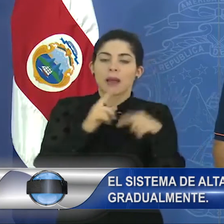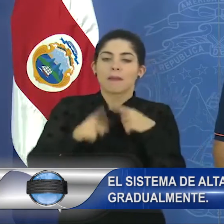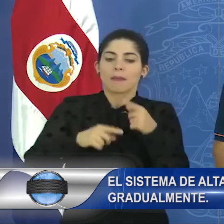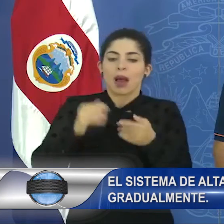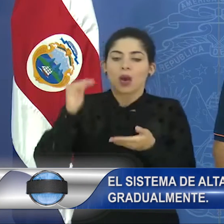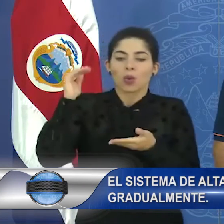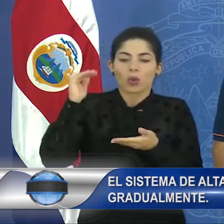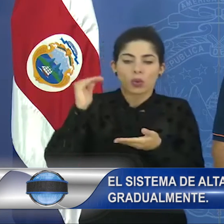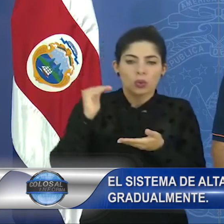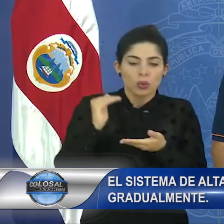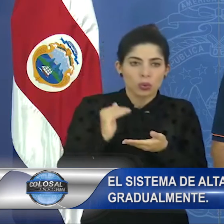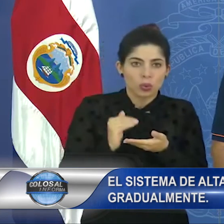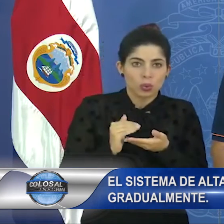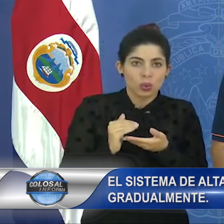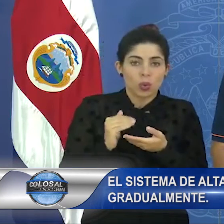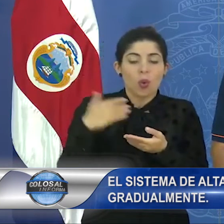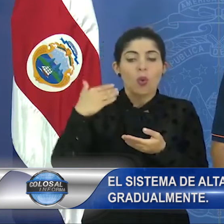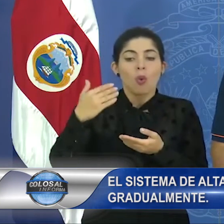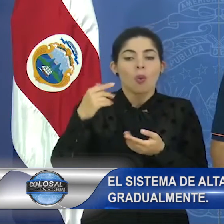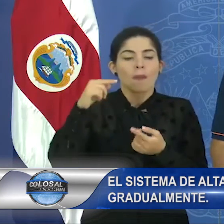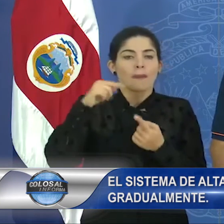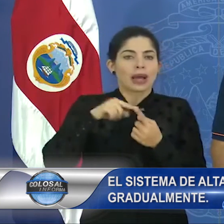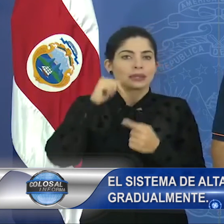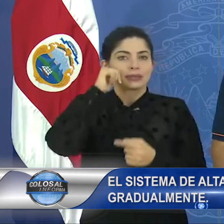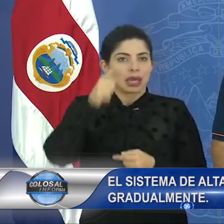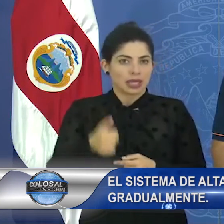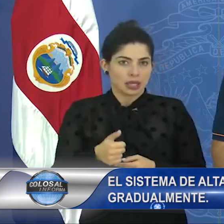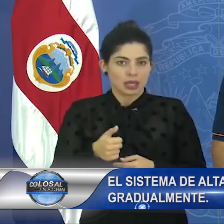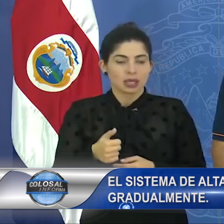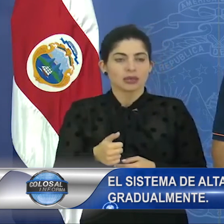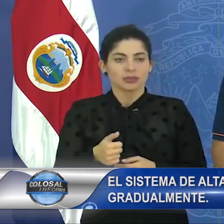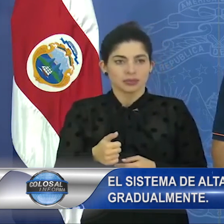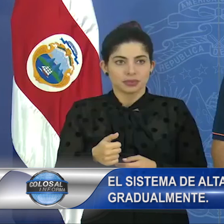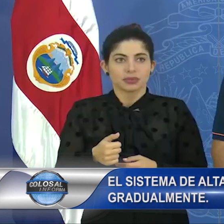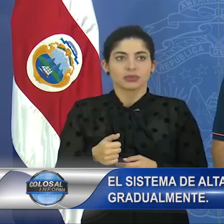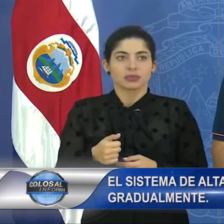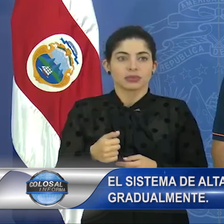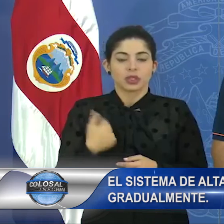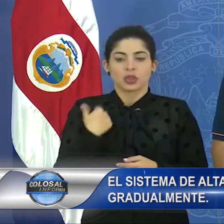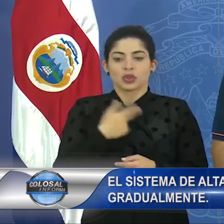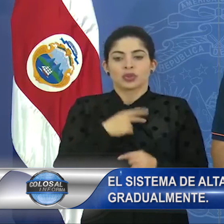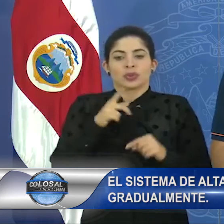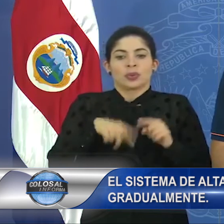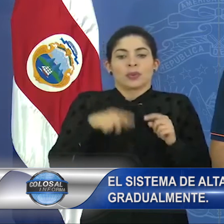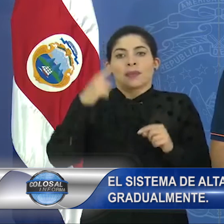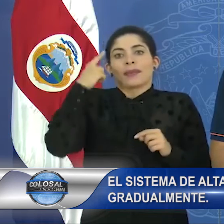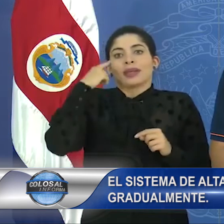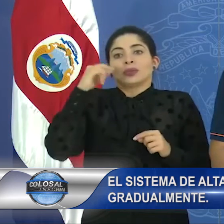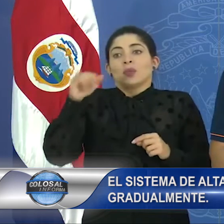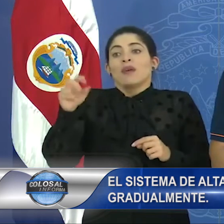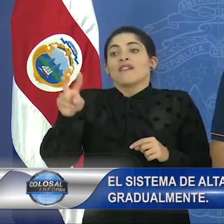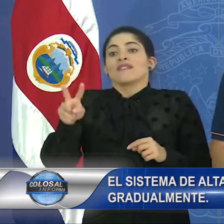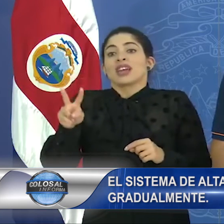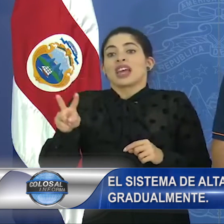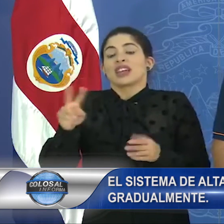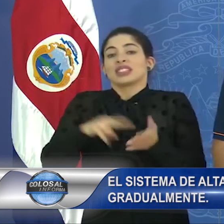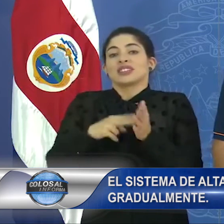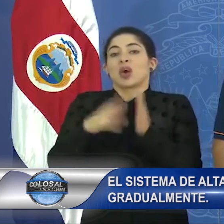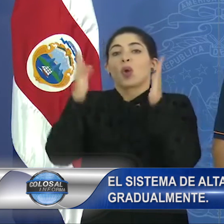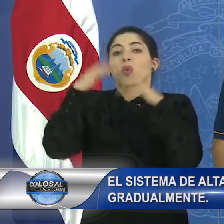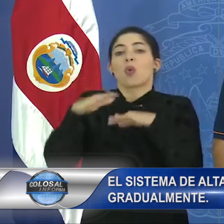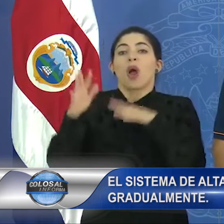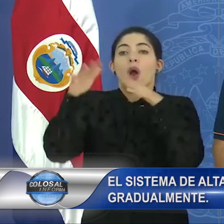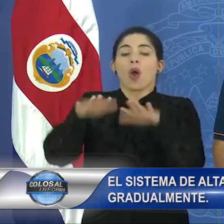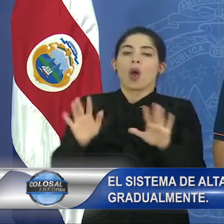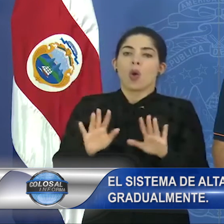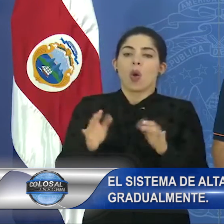disminución gradual hasta el día de mañana sin que podamos pensar que durante jueves y viernes no vamos a tener oleaje. Es